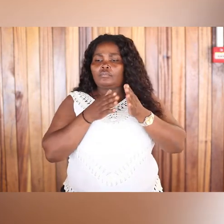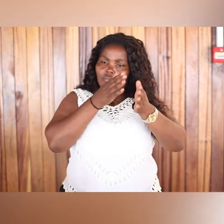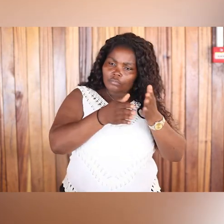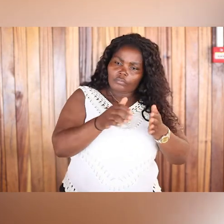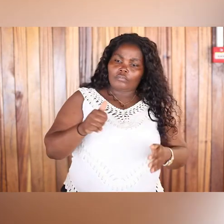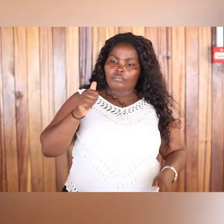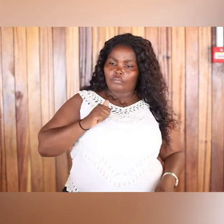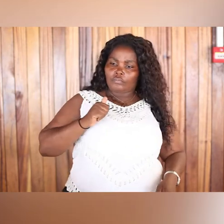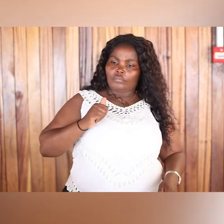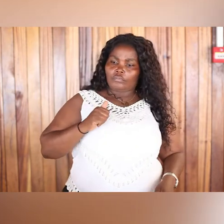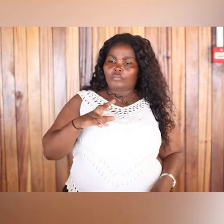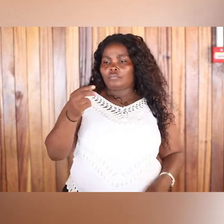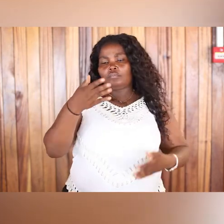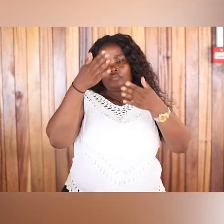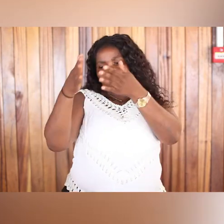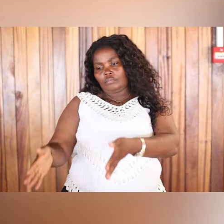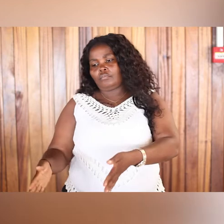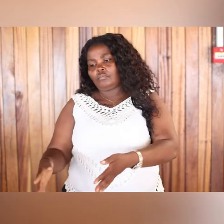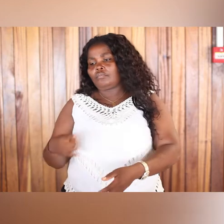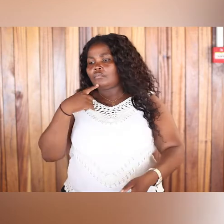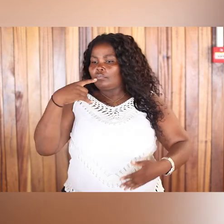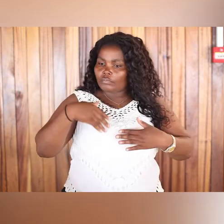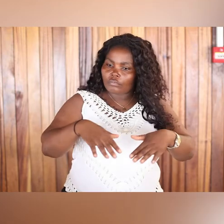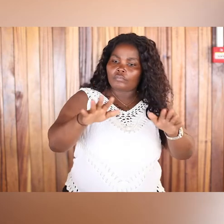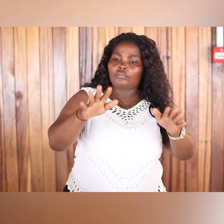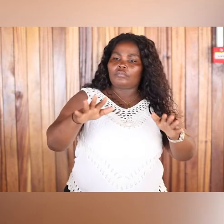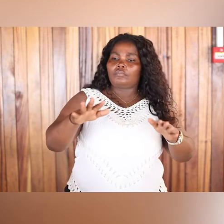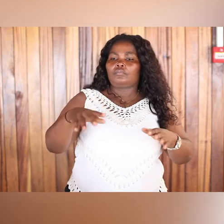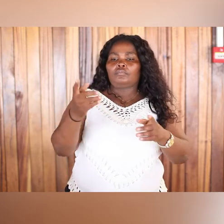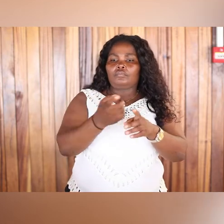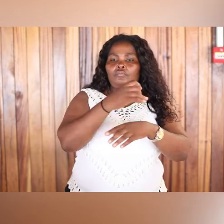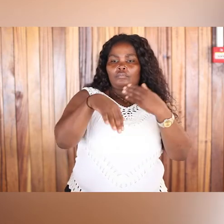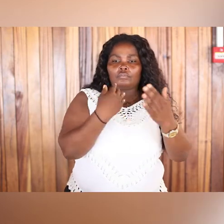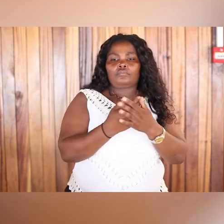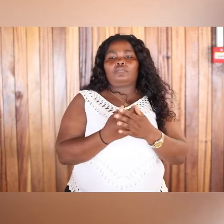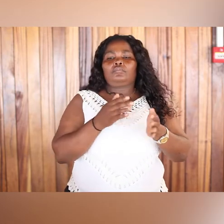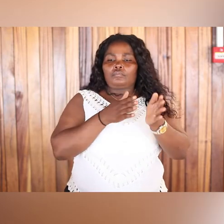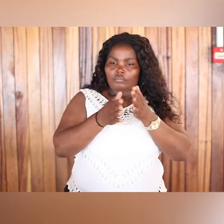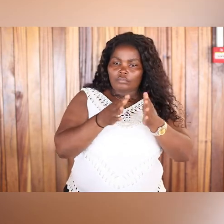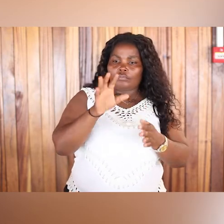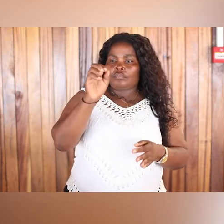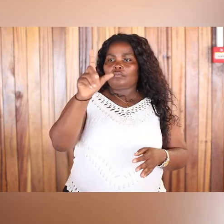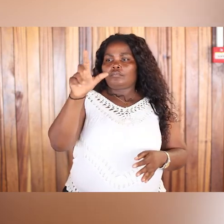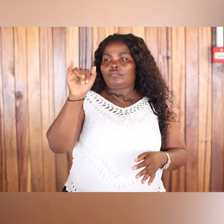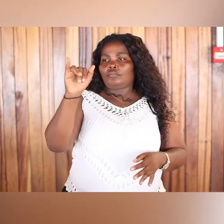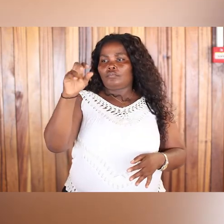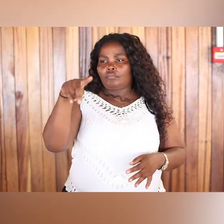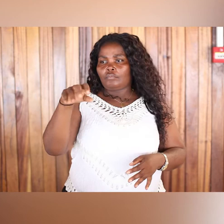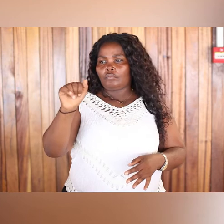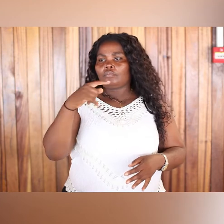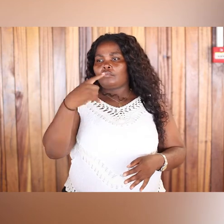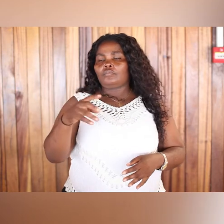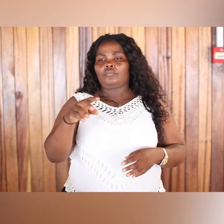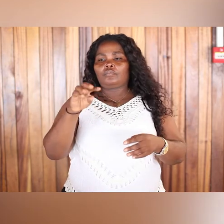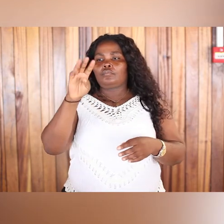Ashaba no abandonó y decidió participar en los Juegos Olímpicos que celebrarían en Barcelona